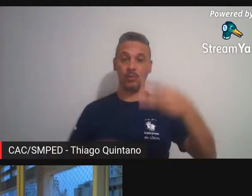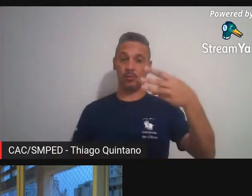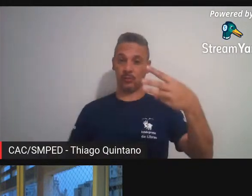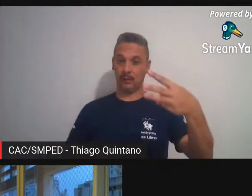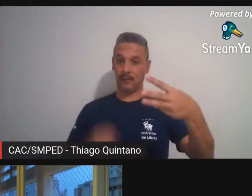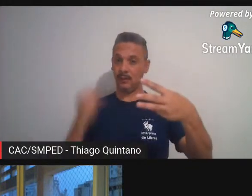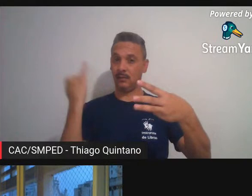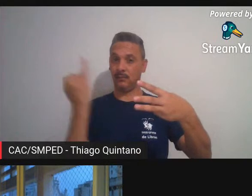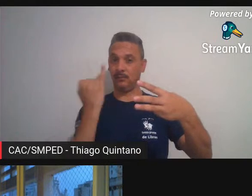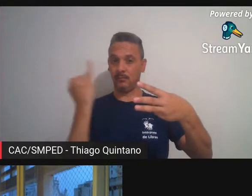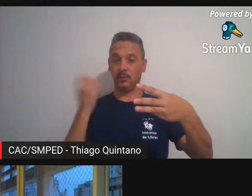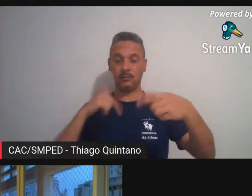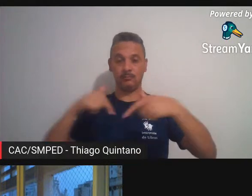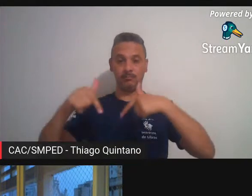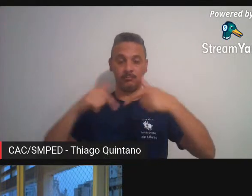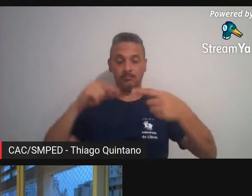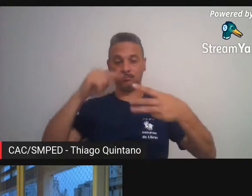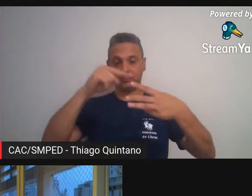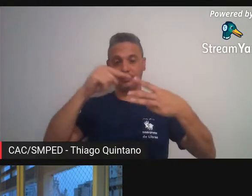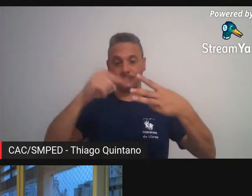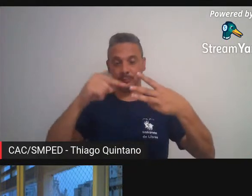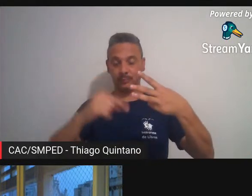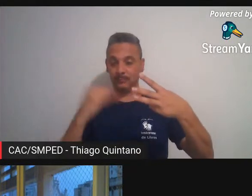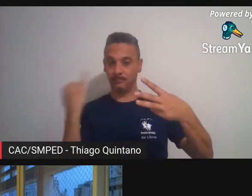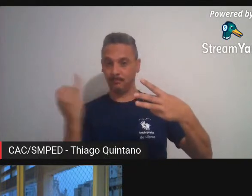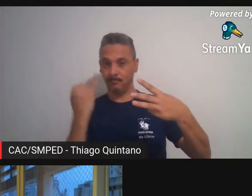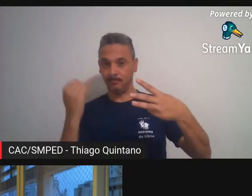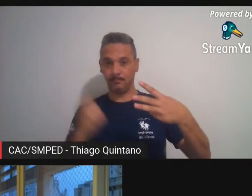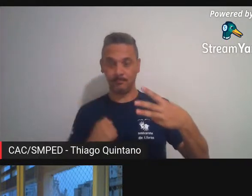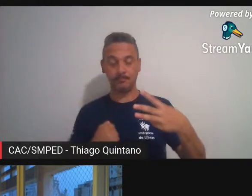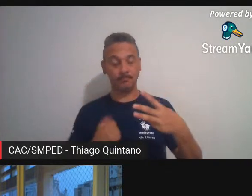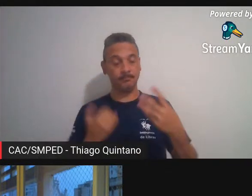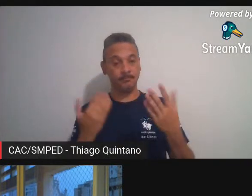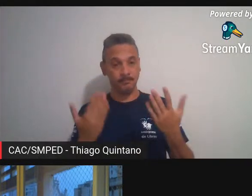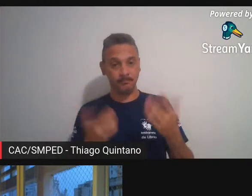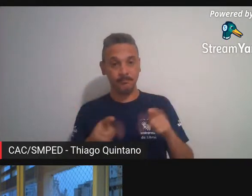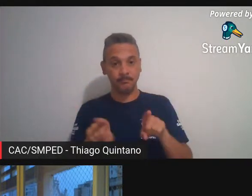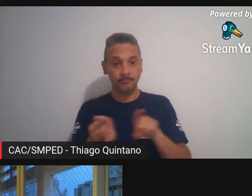de trabalho entre as quais